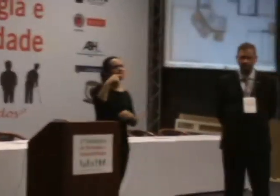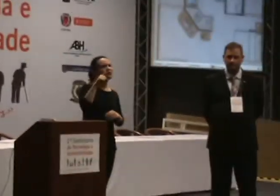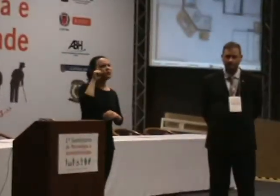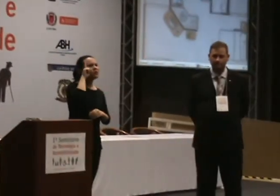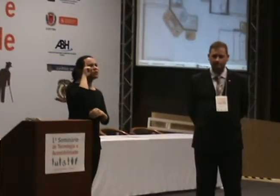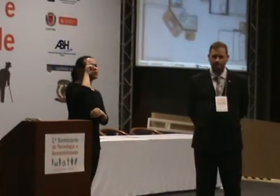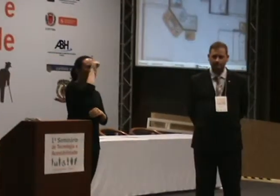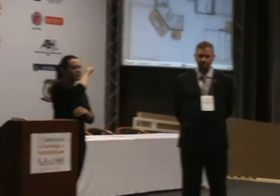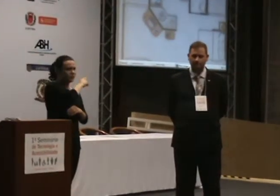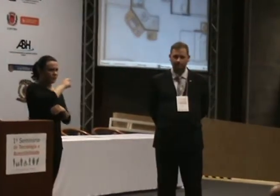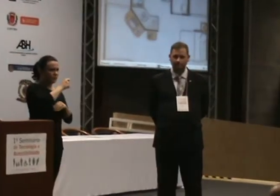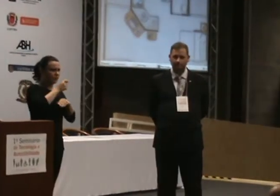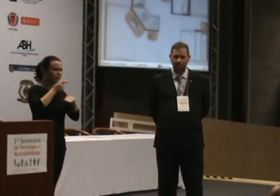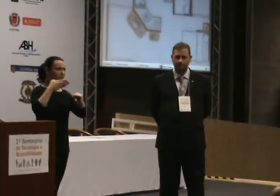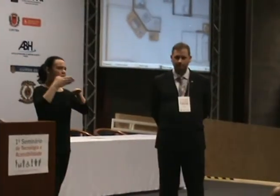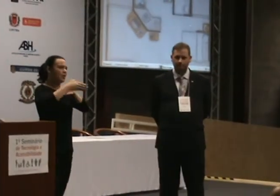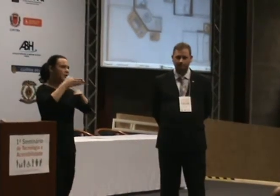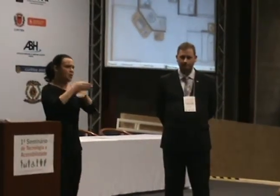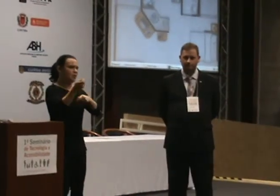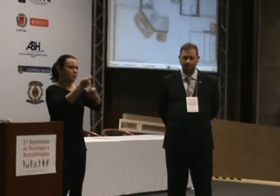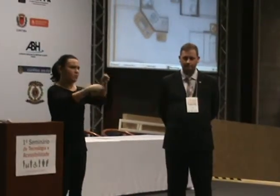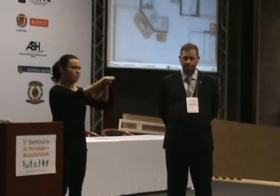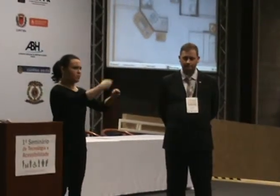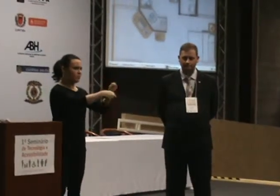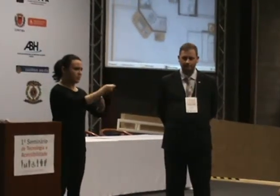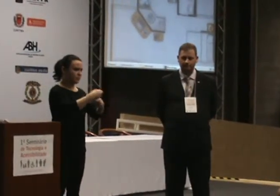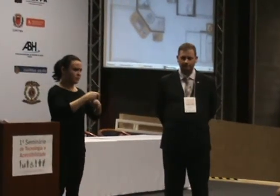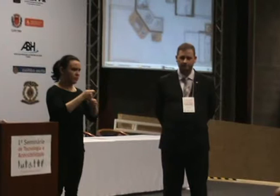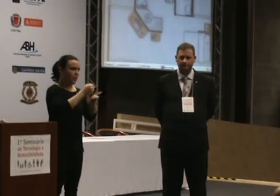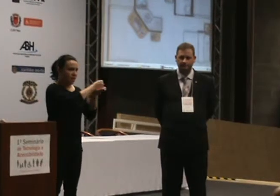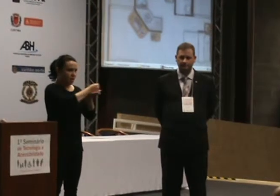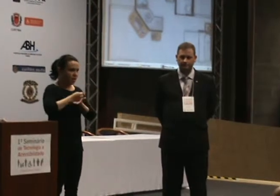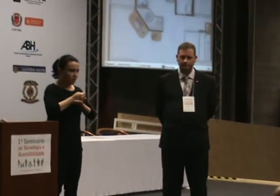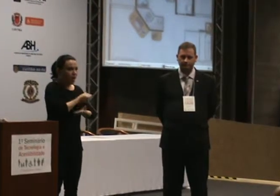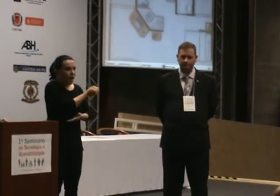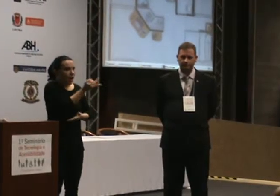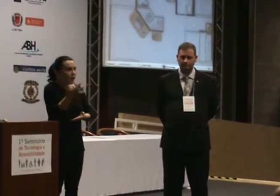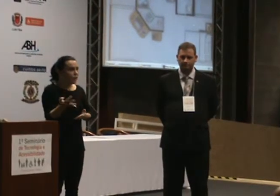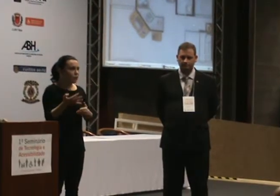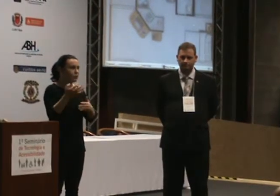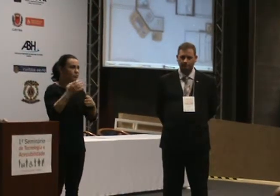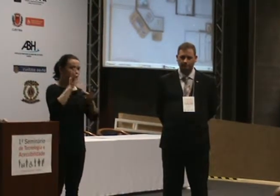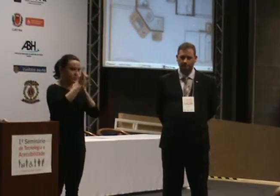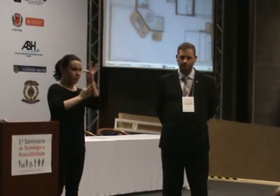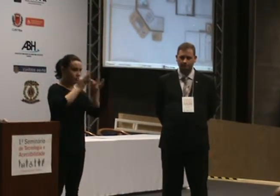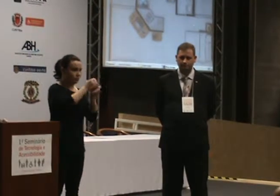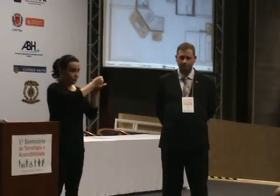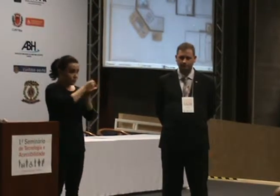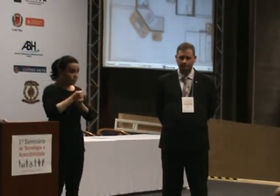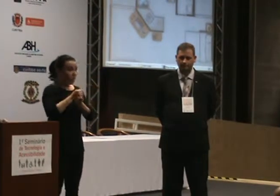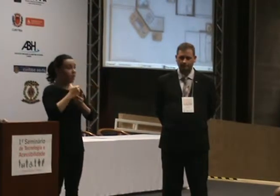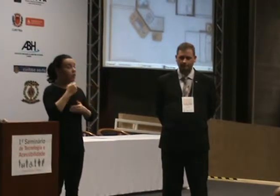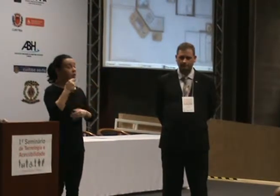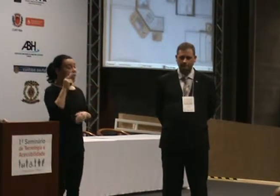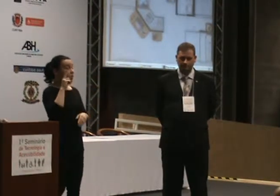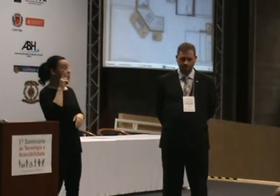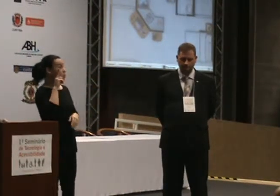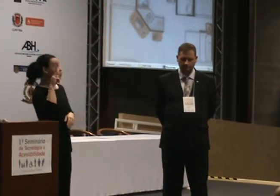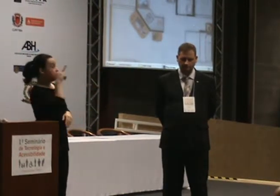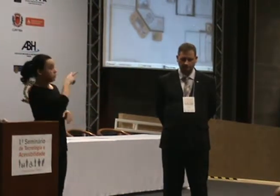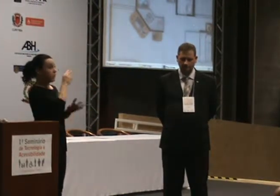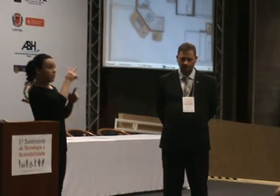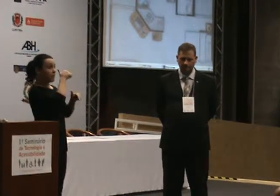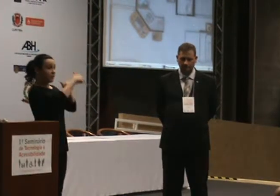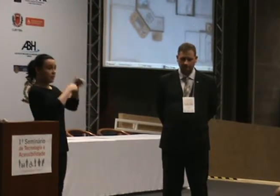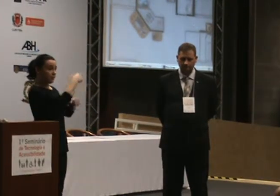acesso no mercado dessas tecnologias assistidas, e vendo o trabalho que vocês têm feito, a